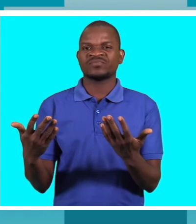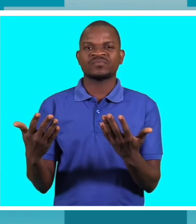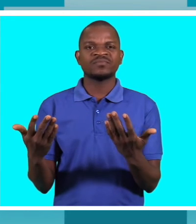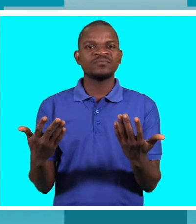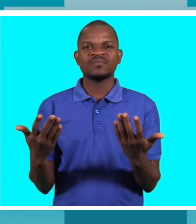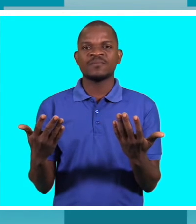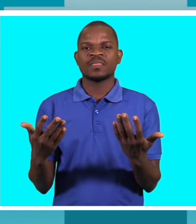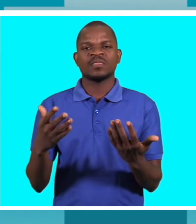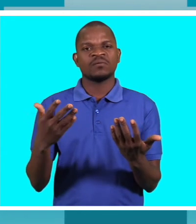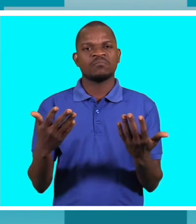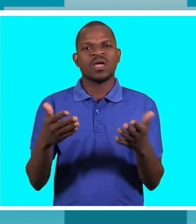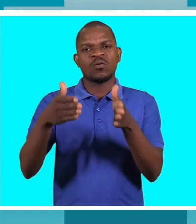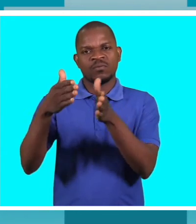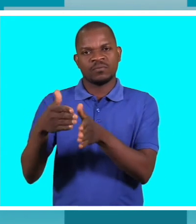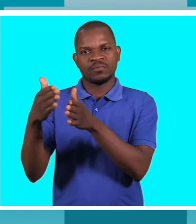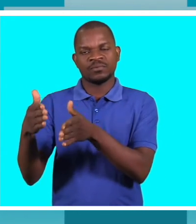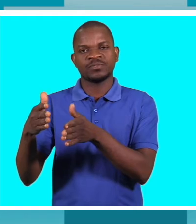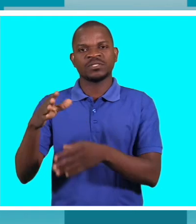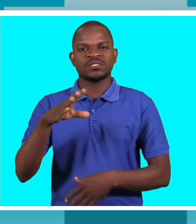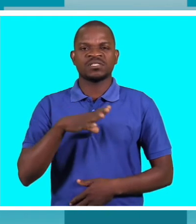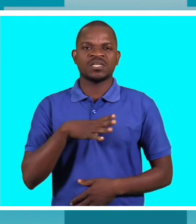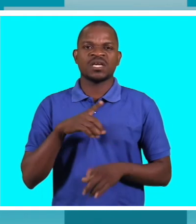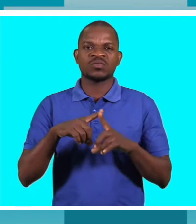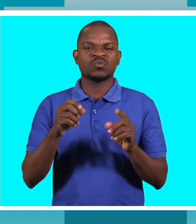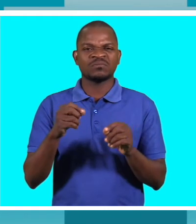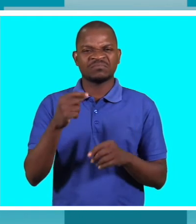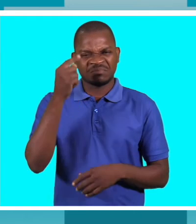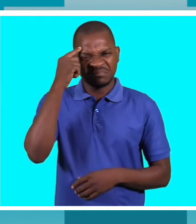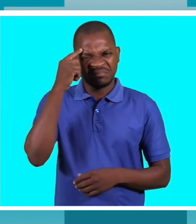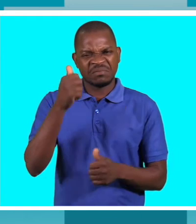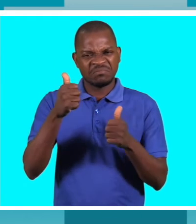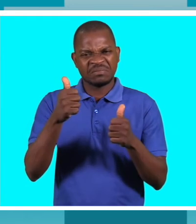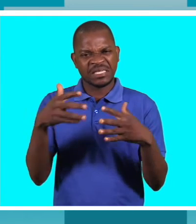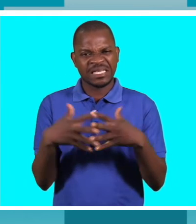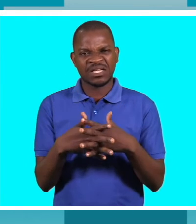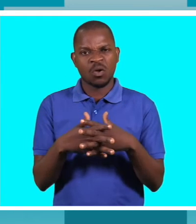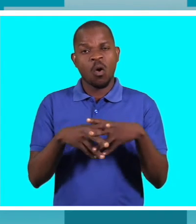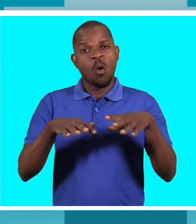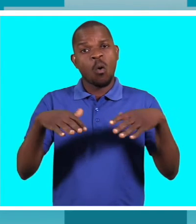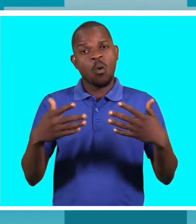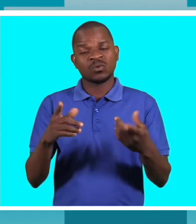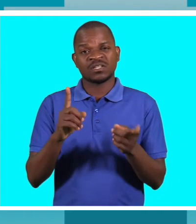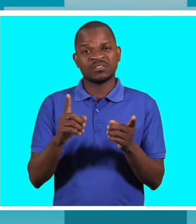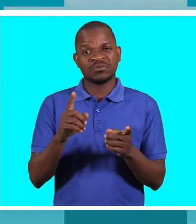que têm uma mal concepção, não sei, posso dizer assim, ou más atitudes.